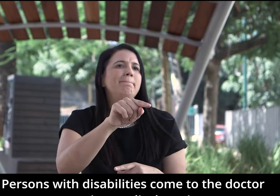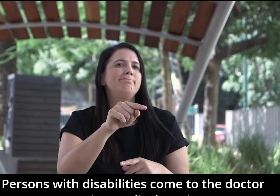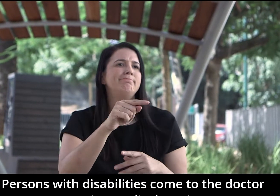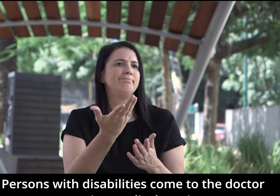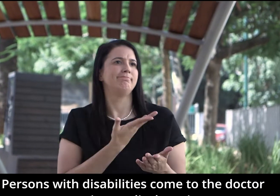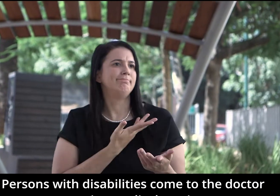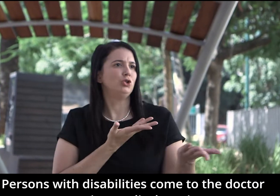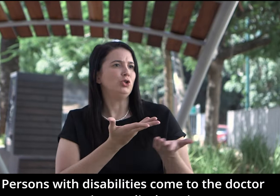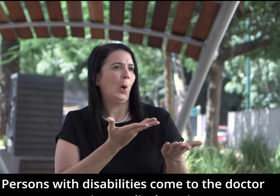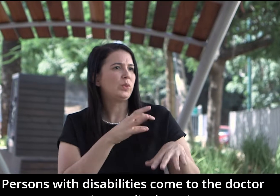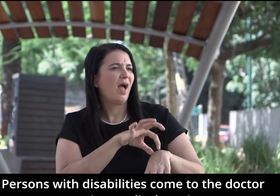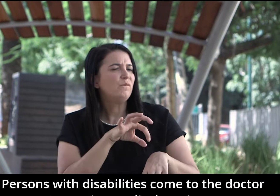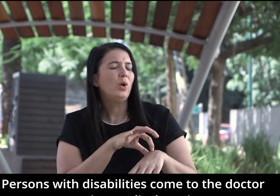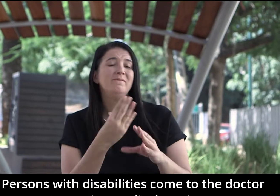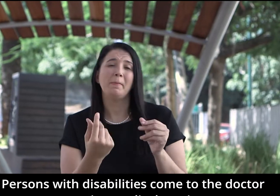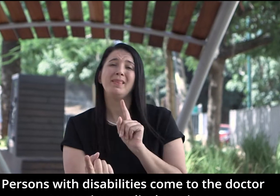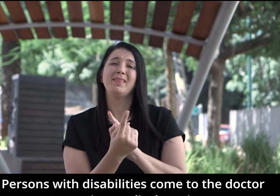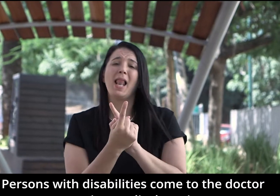תודה רבה